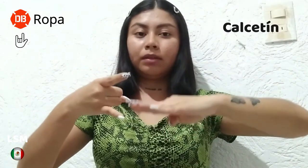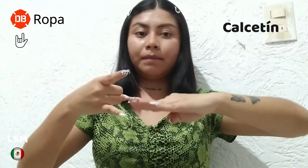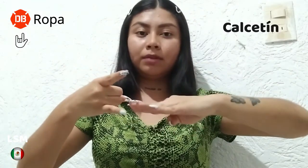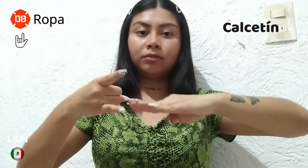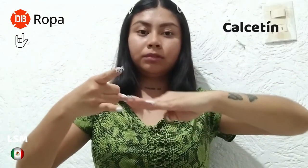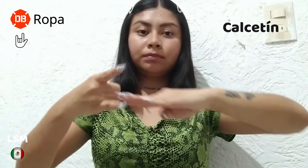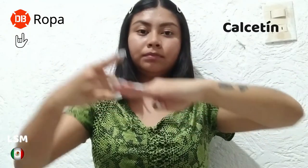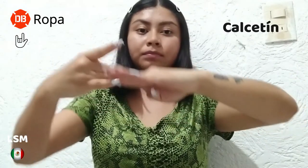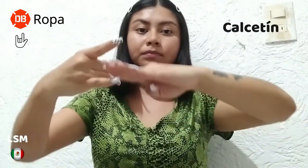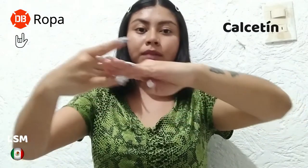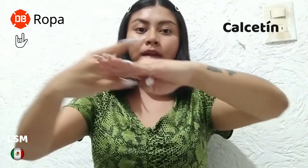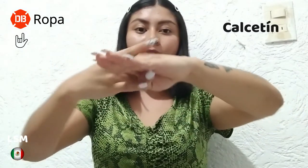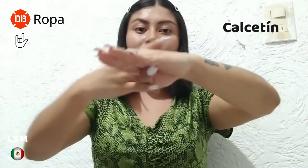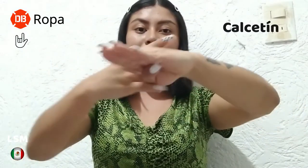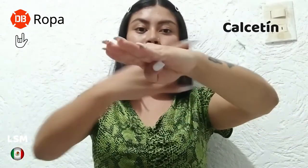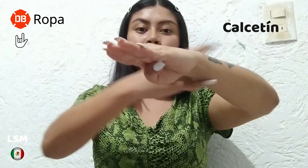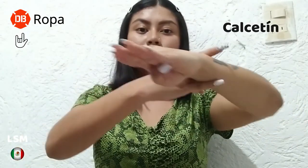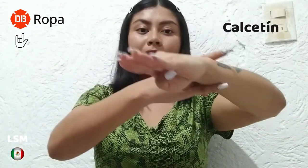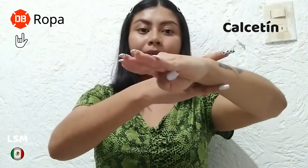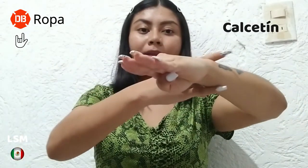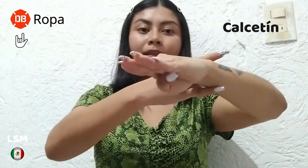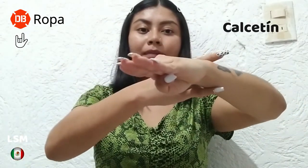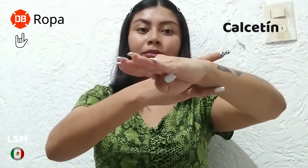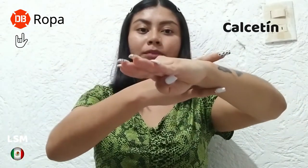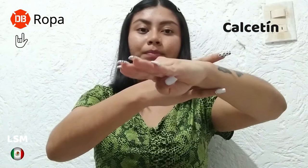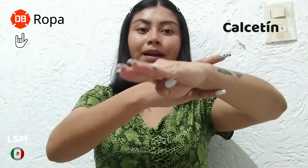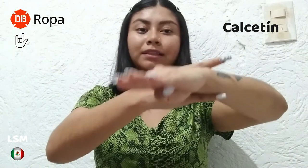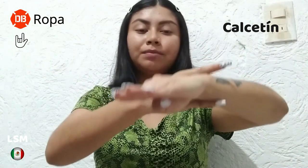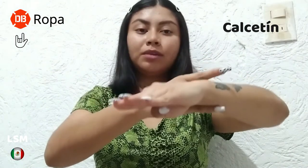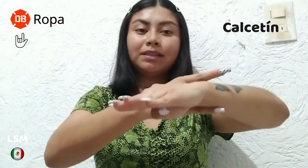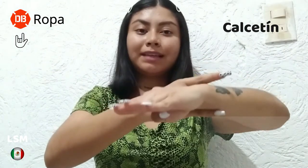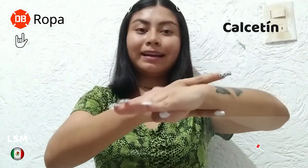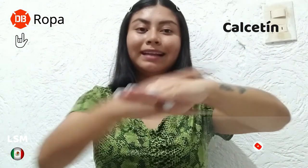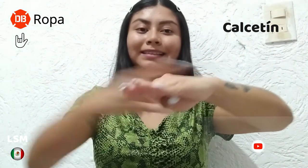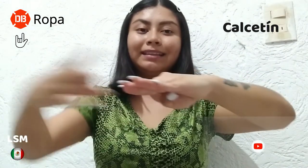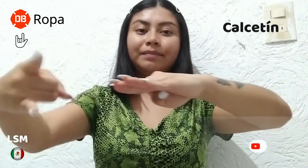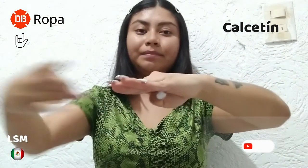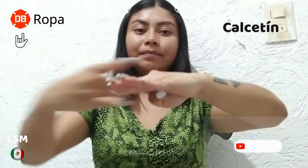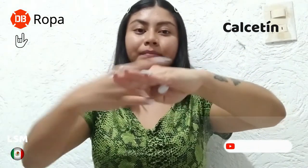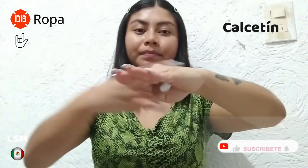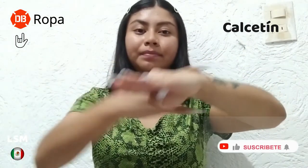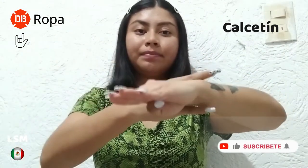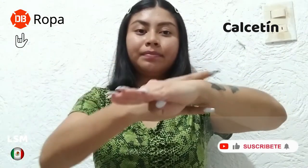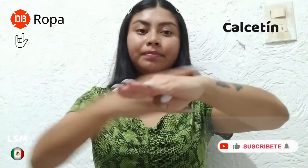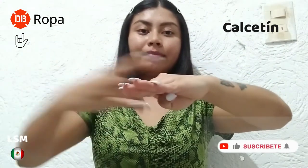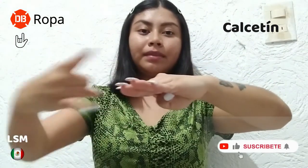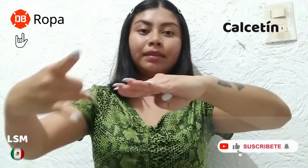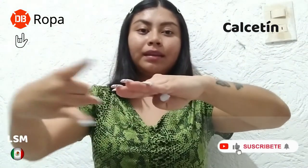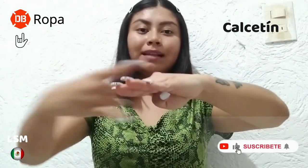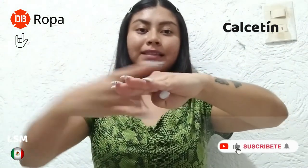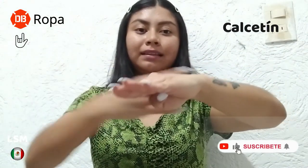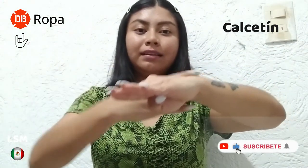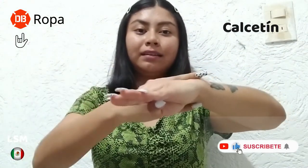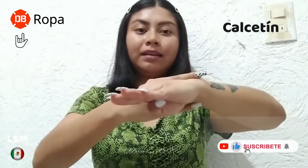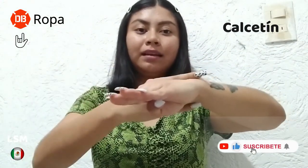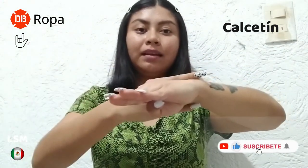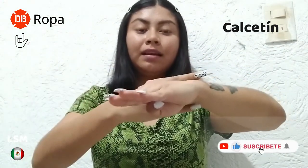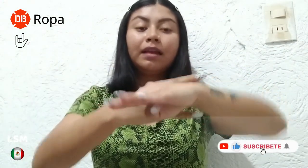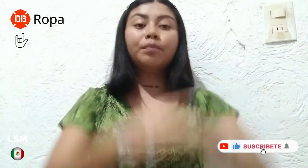manos. Hacemos como que metemos para simbolizar calcetín. Calcetín. Y por